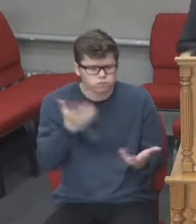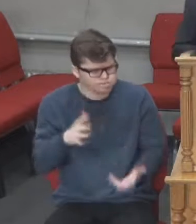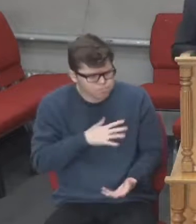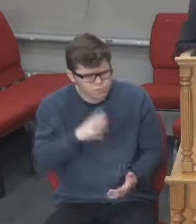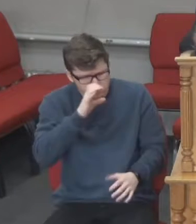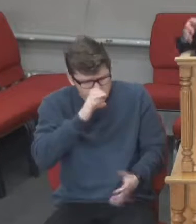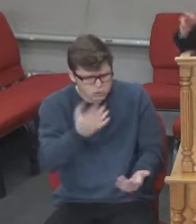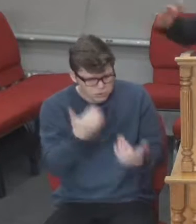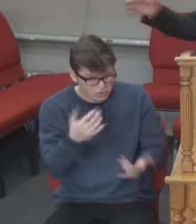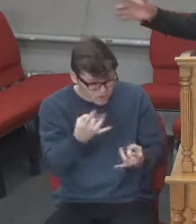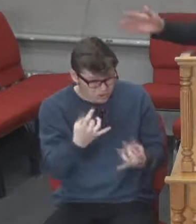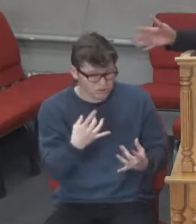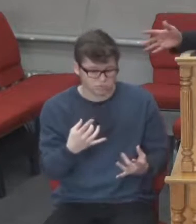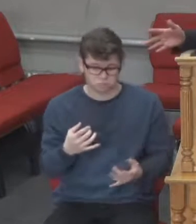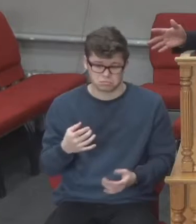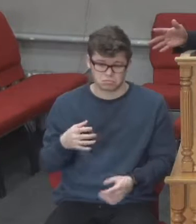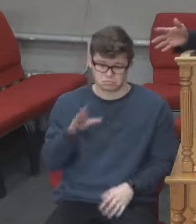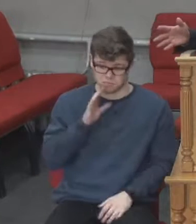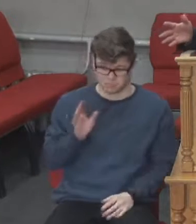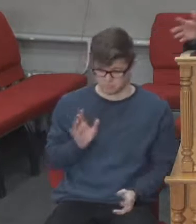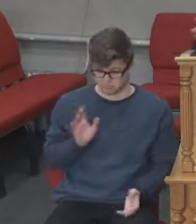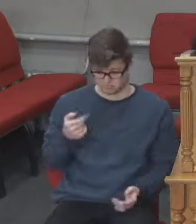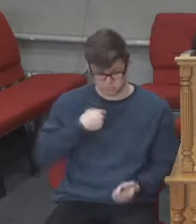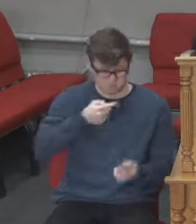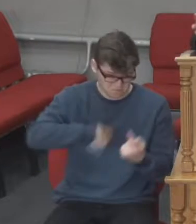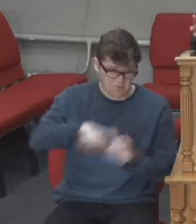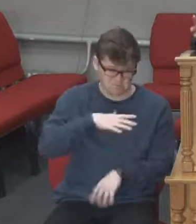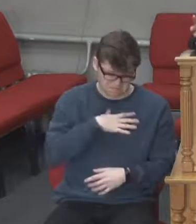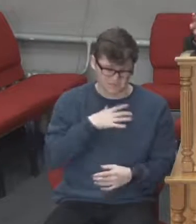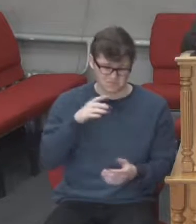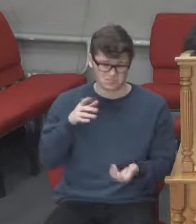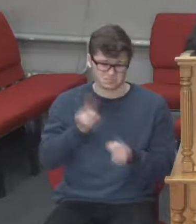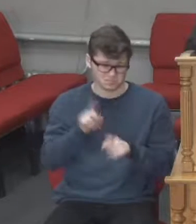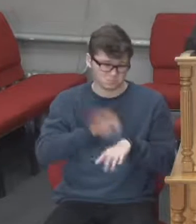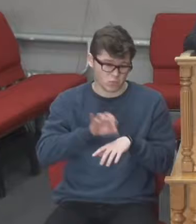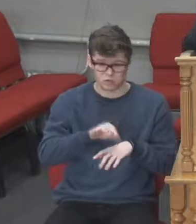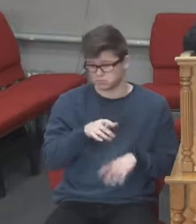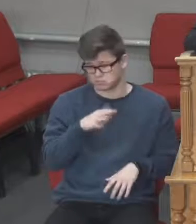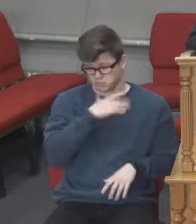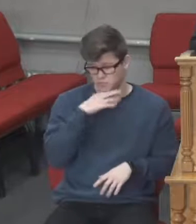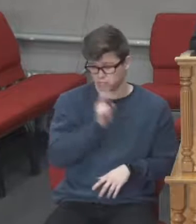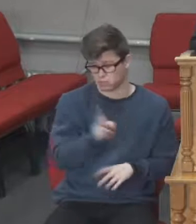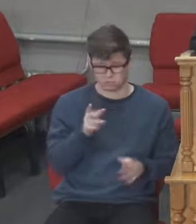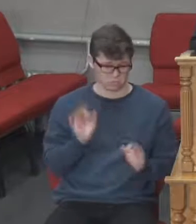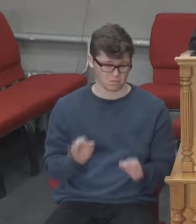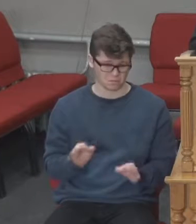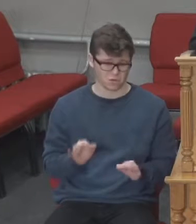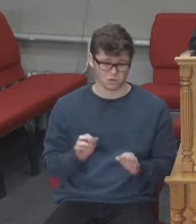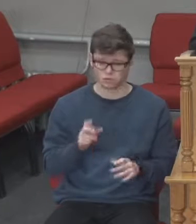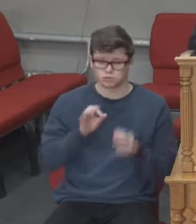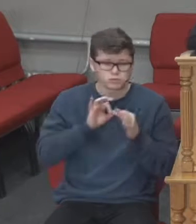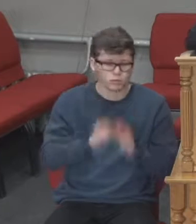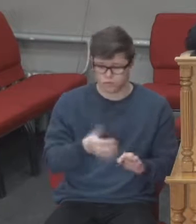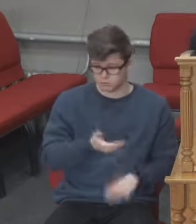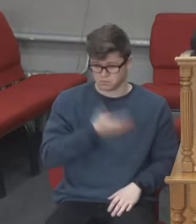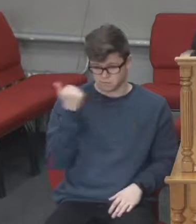люди? Так, навколо захворіли, теж багато захворіли, але більшість з них перенесли нормально цей вірус.